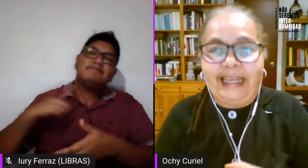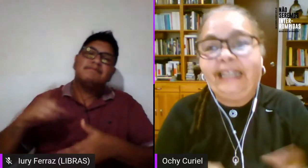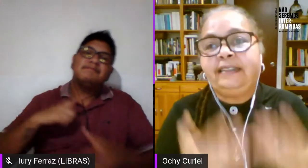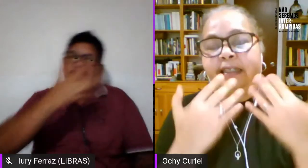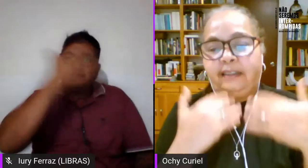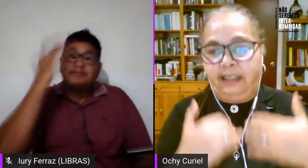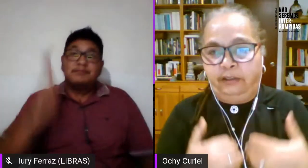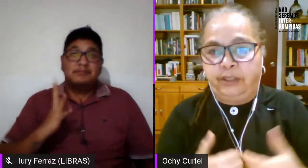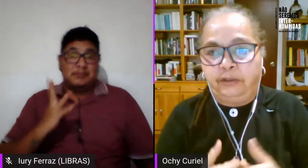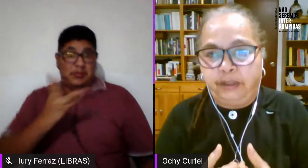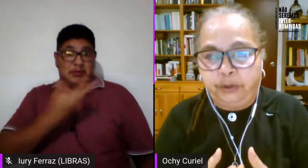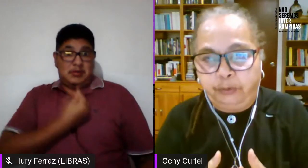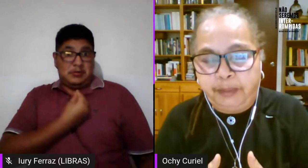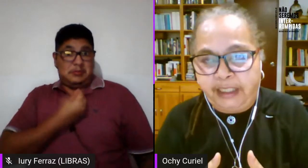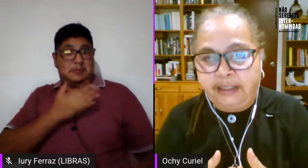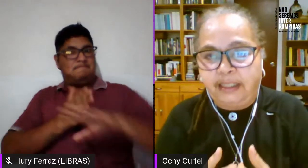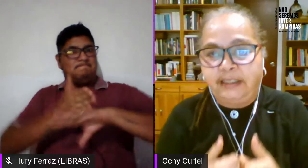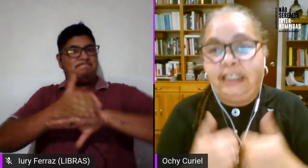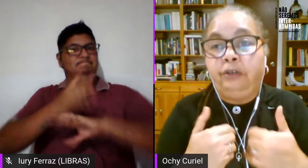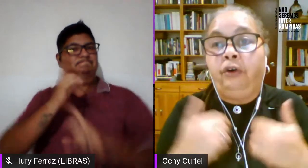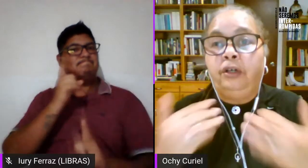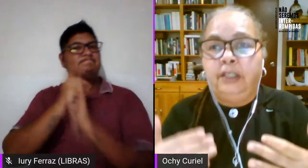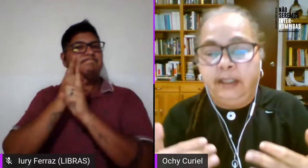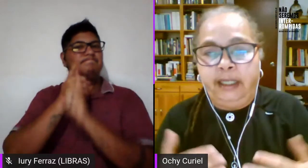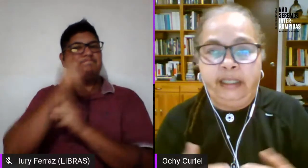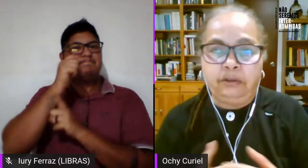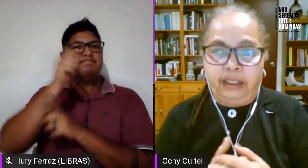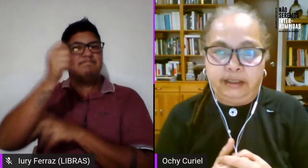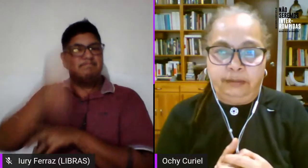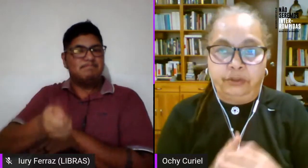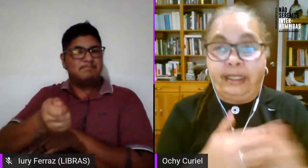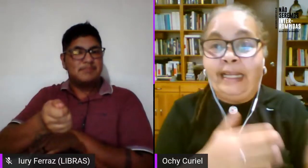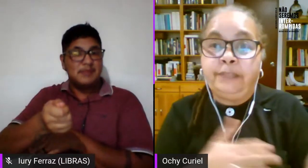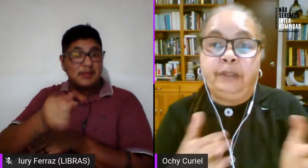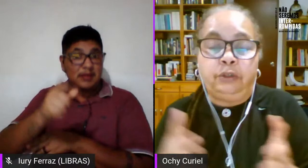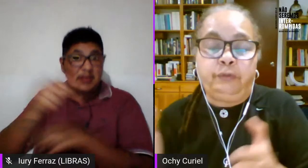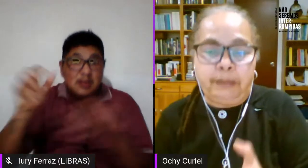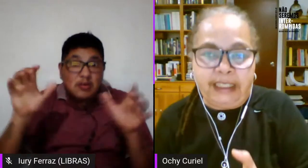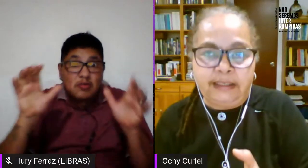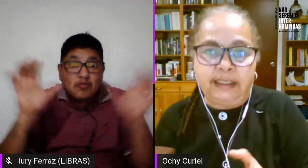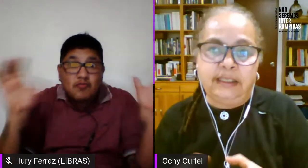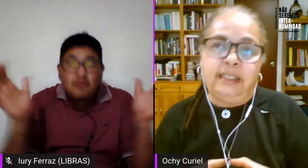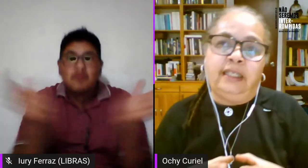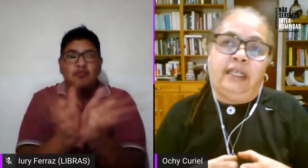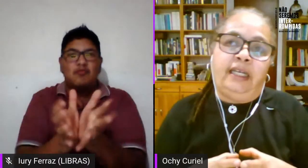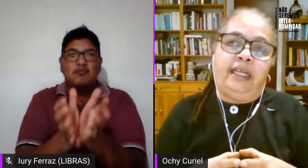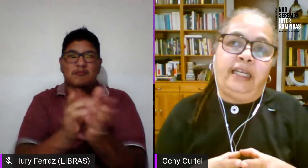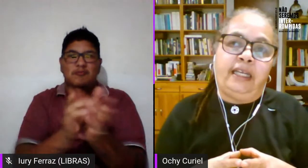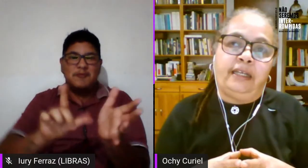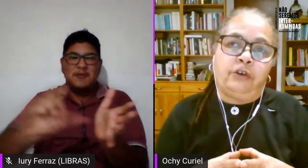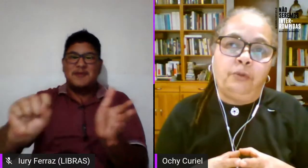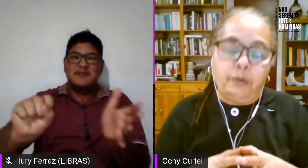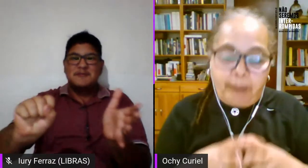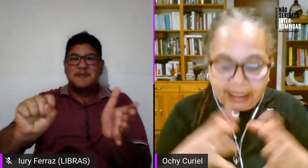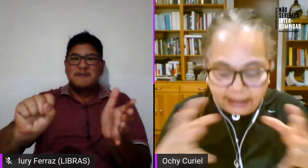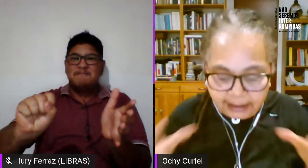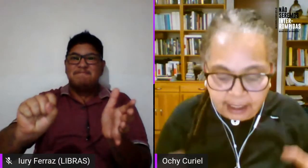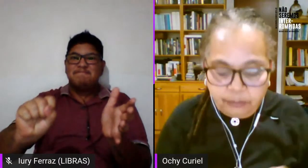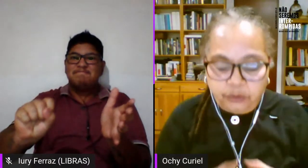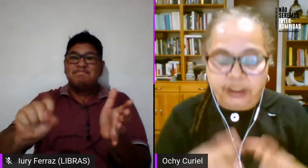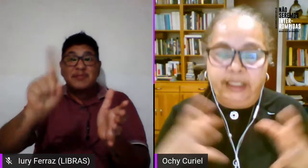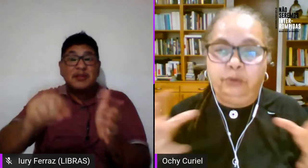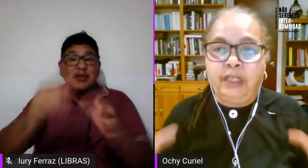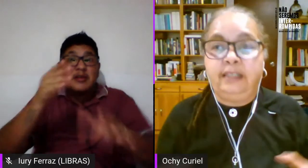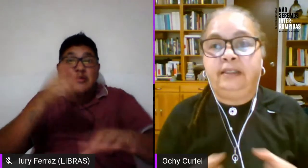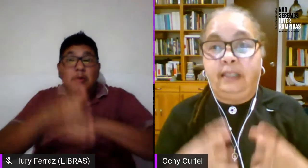trans entran en los encuentros feministas y o en colectivos lésbicos feministas como parte